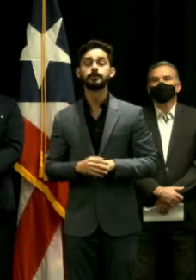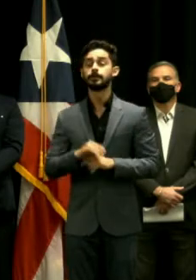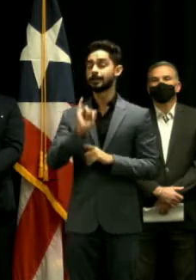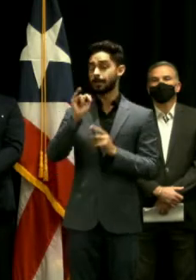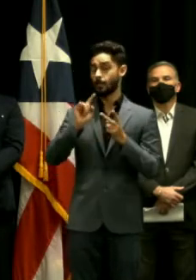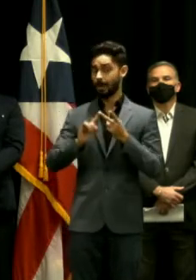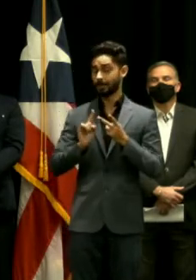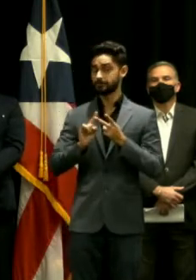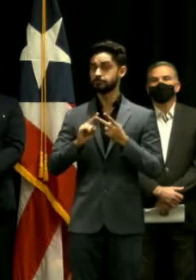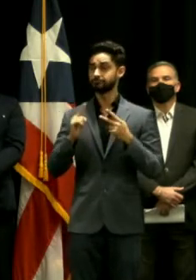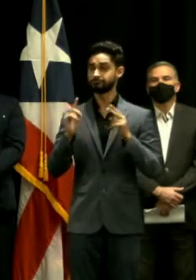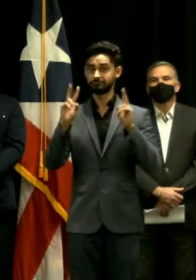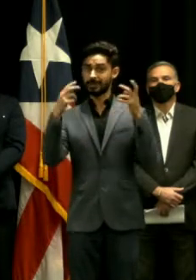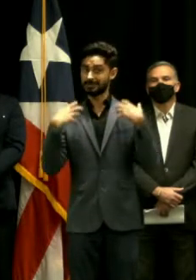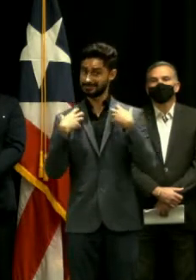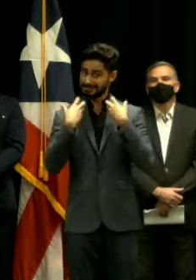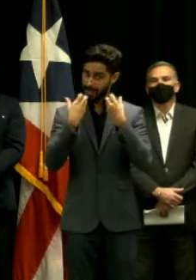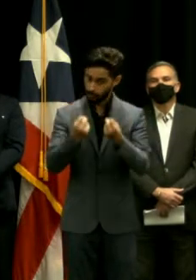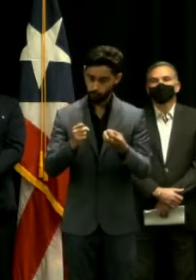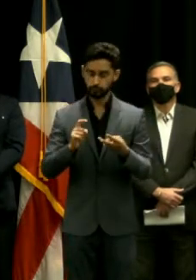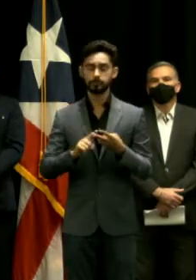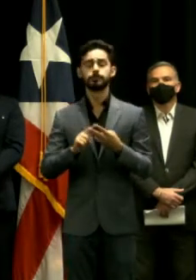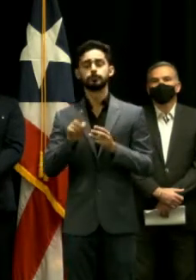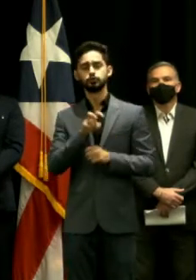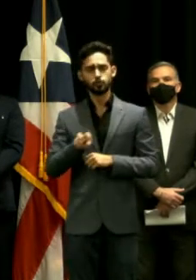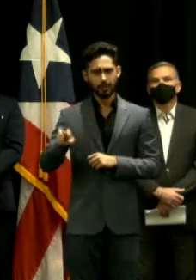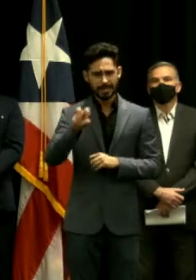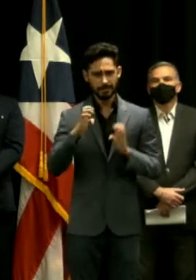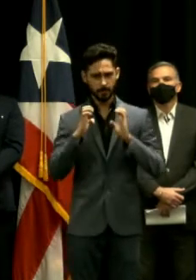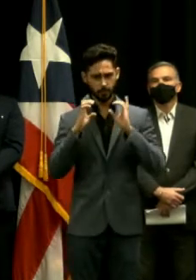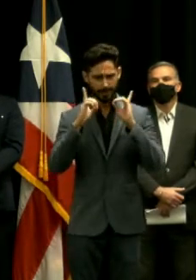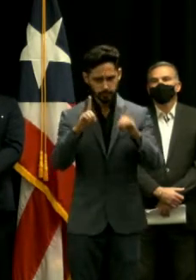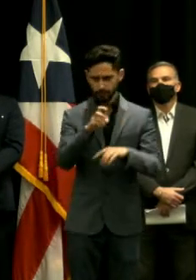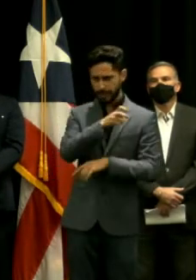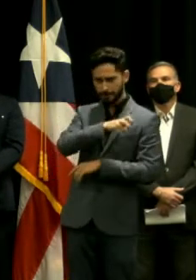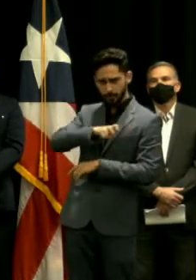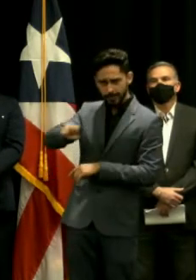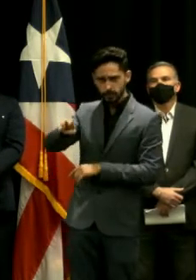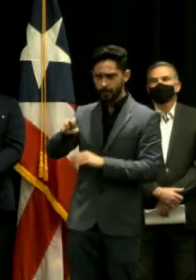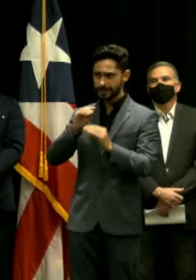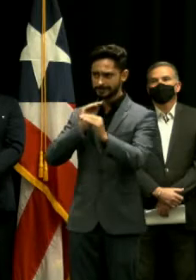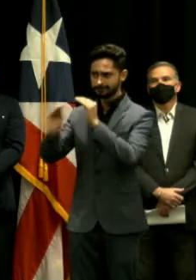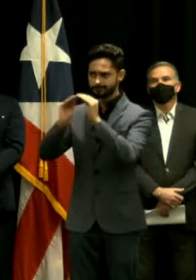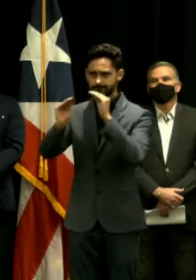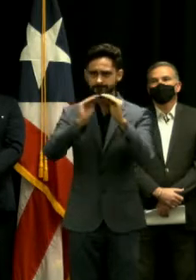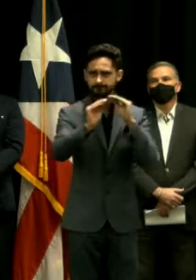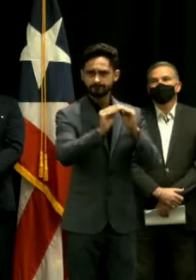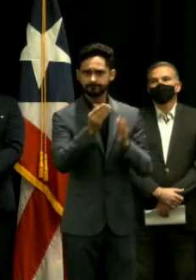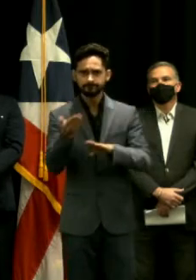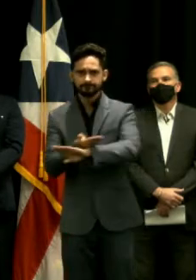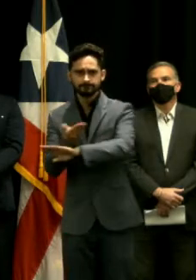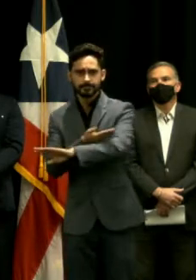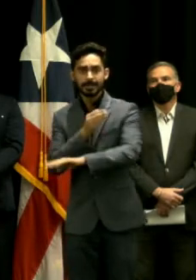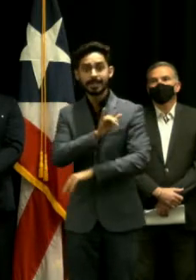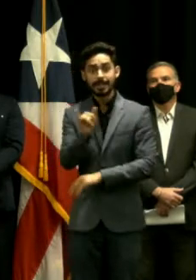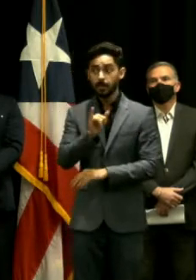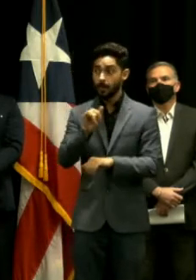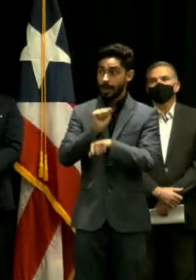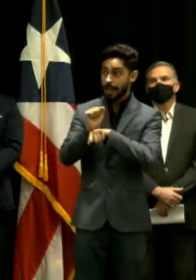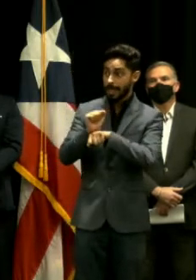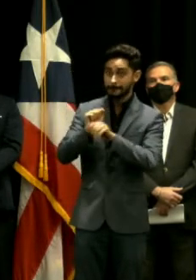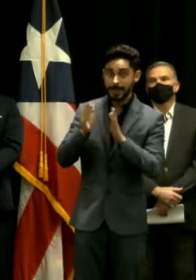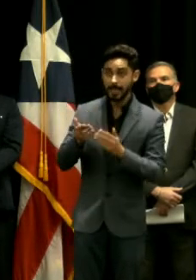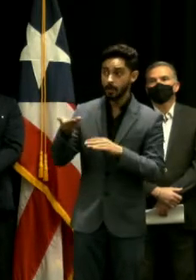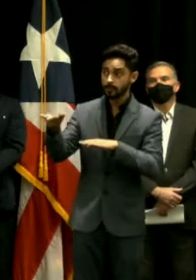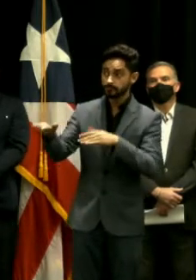tema de la salud de los viequenses, el turismo, la educación, la transportación y la infraestructura, así como impulsar la creación de empleo, fuentes de